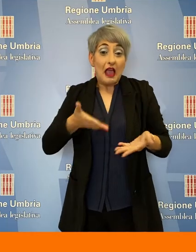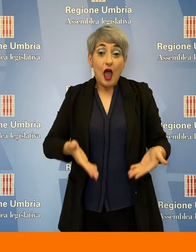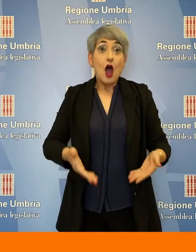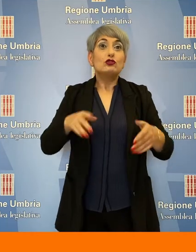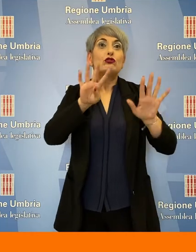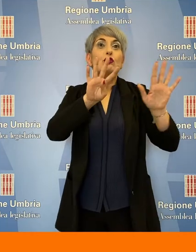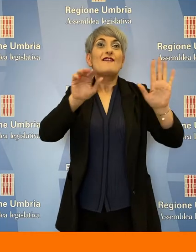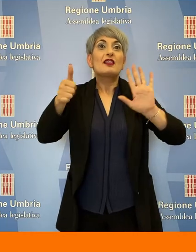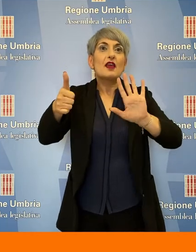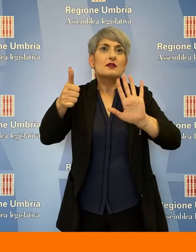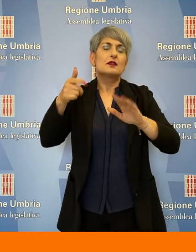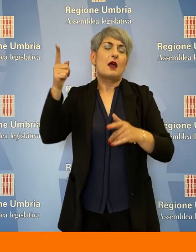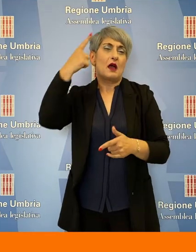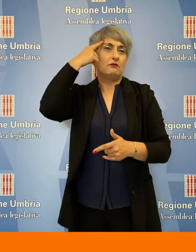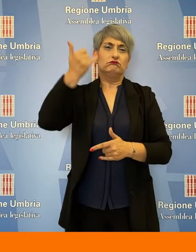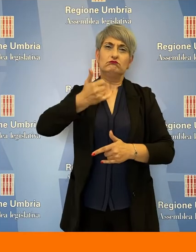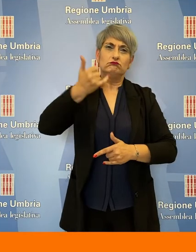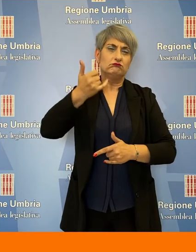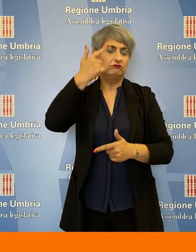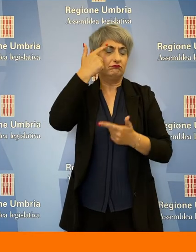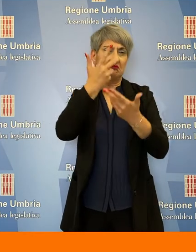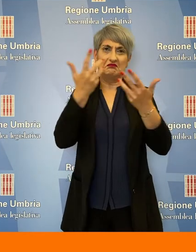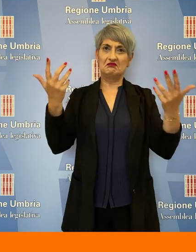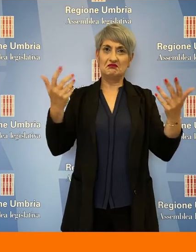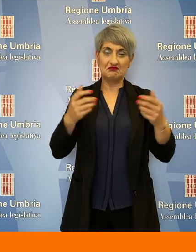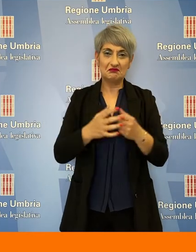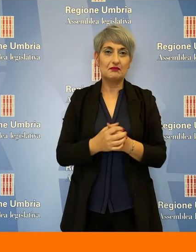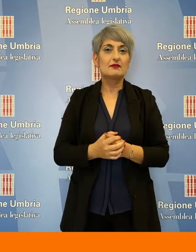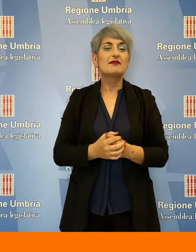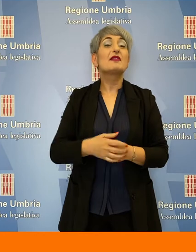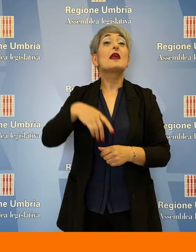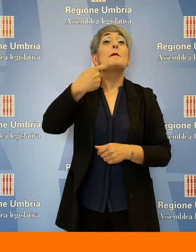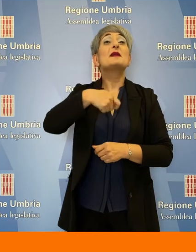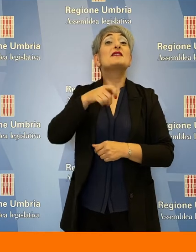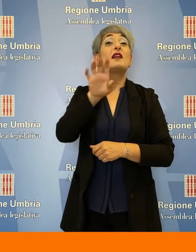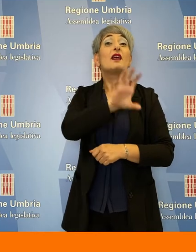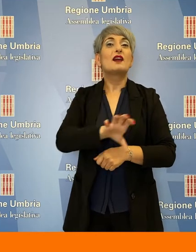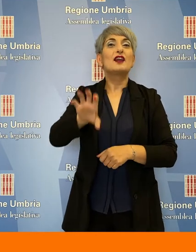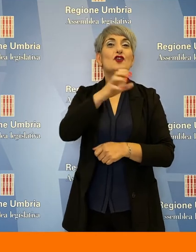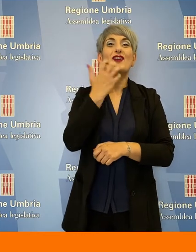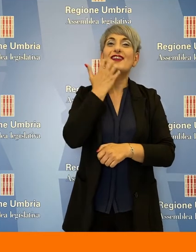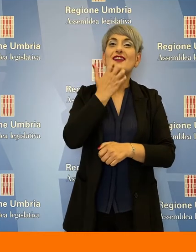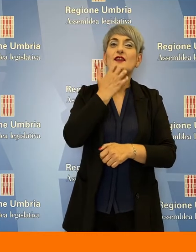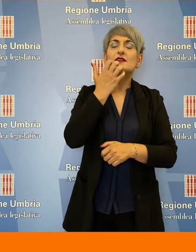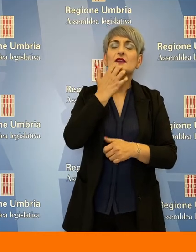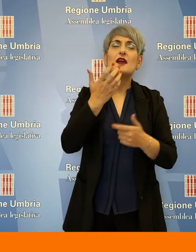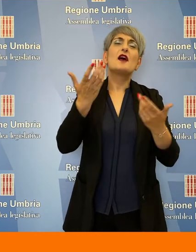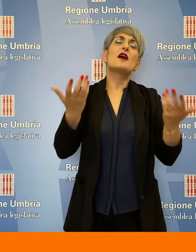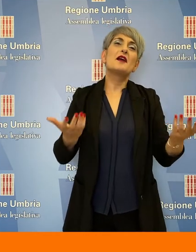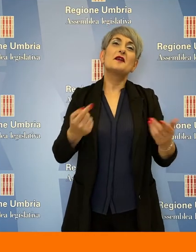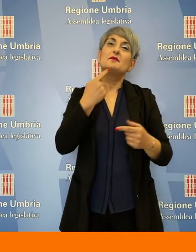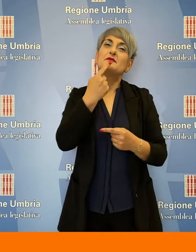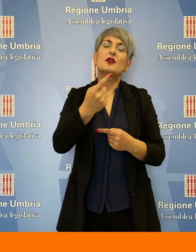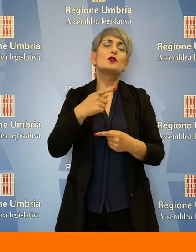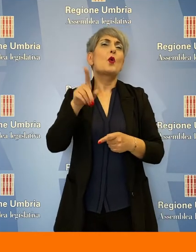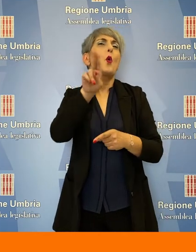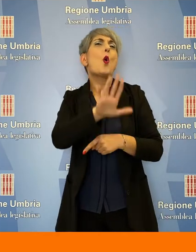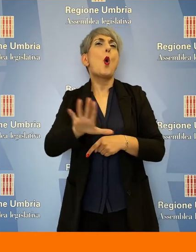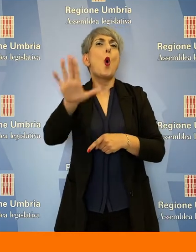che ci ha dimostrato. La Presidente della Regione, Donatella Tesei, ha sottolineato che l'Umbria in questi 50 anni è